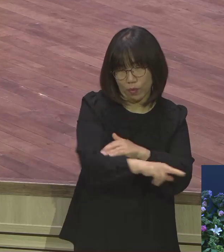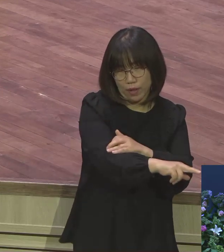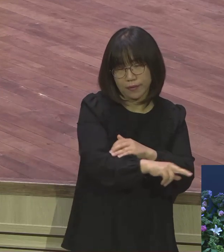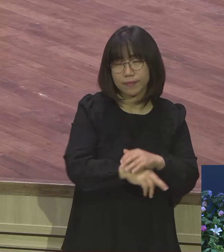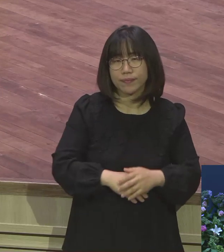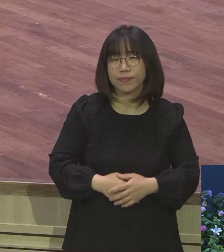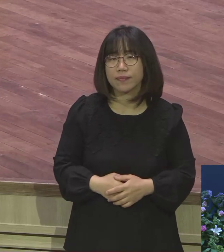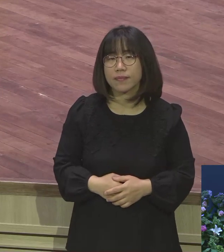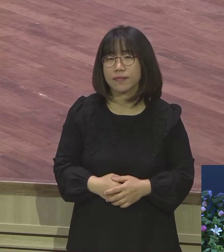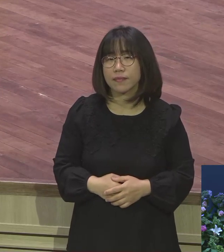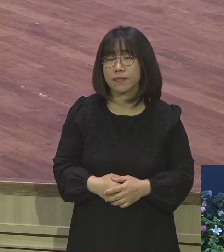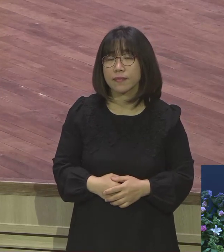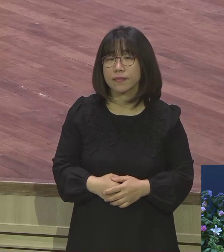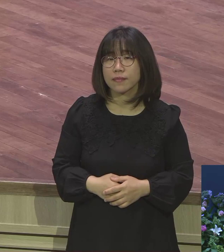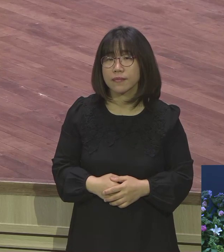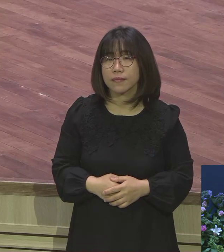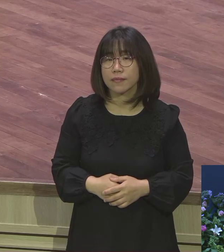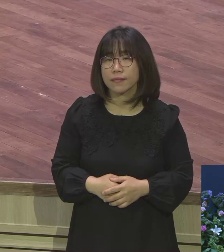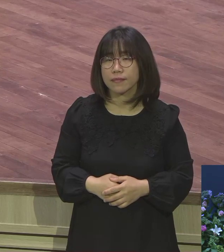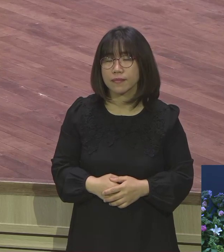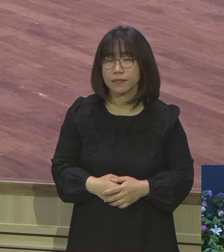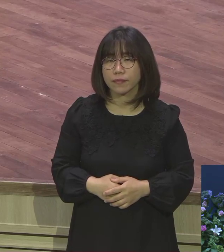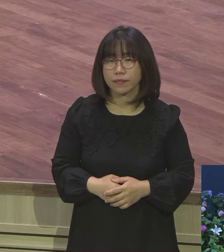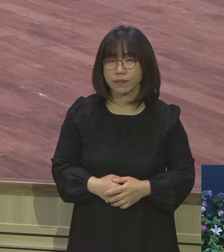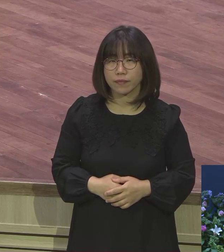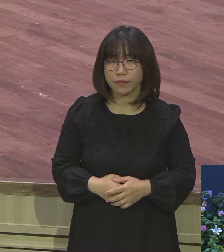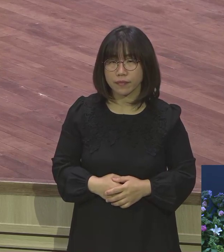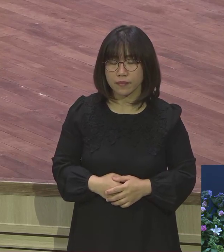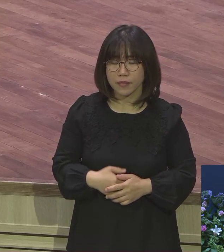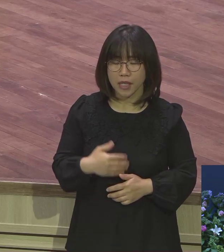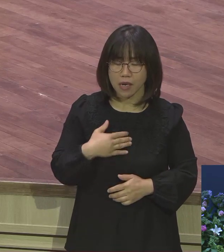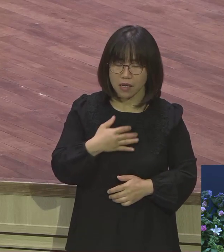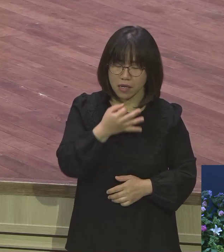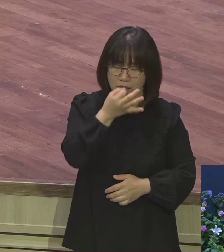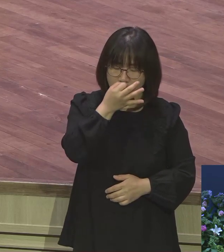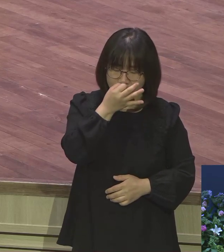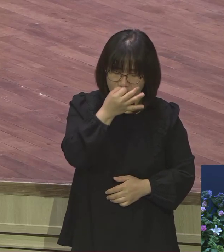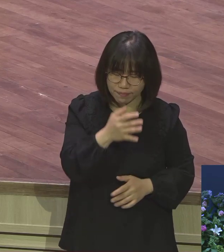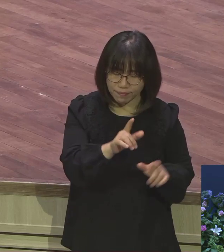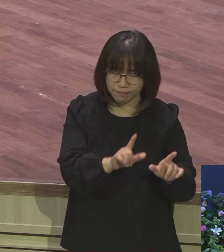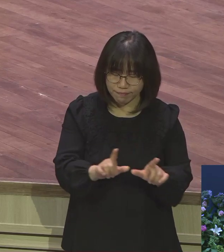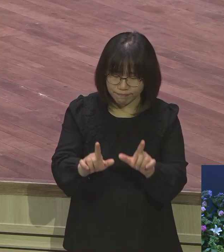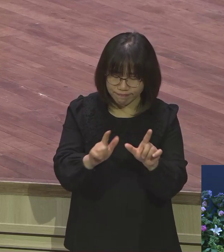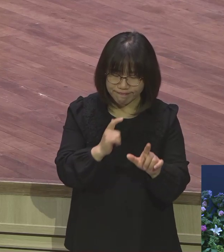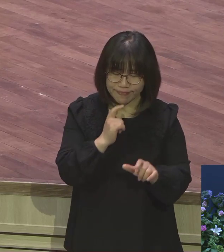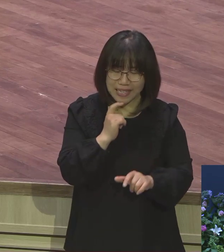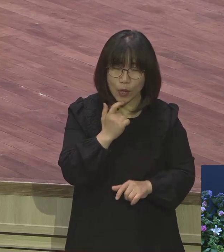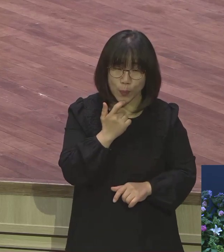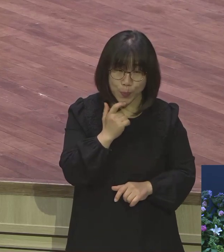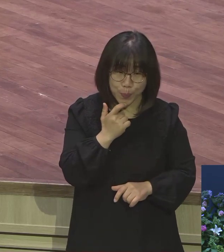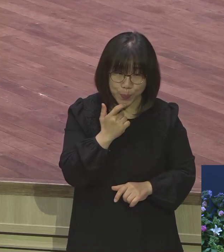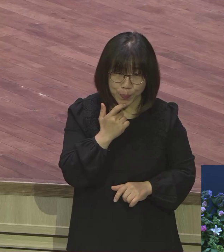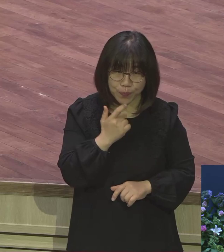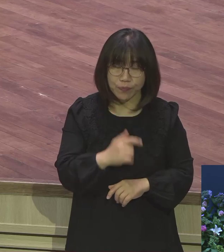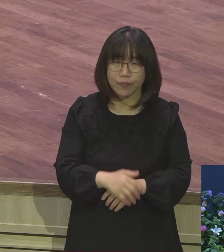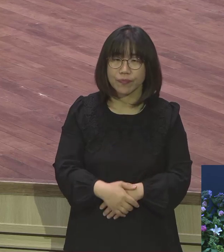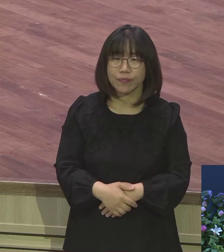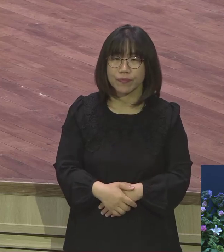이런 지금 변화된 환경에서 야곱에게 중요한 영적 전환점이